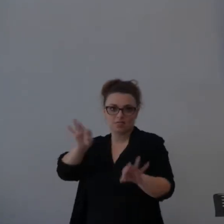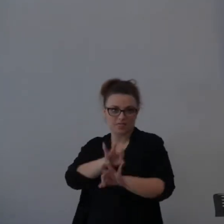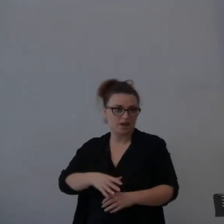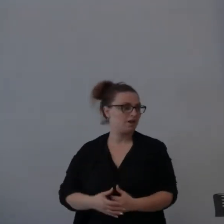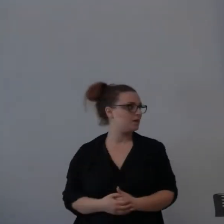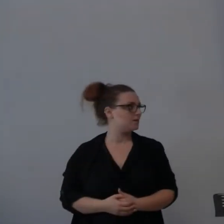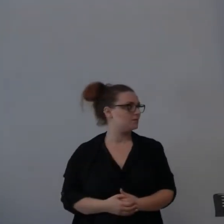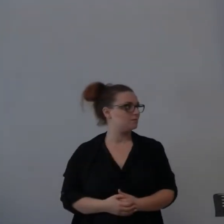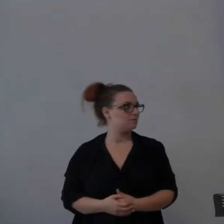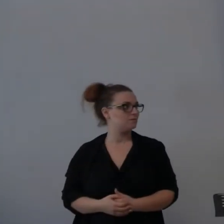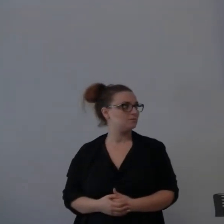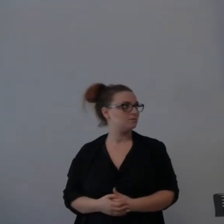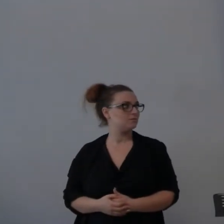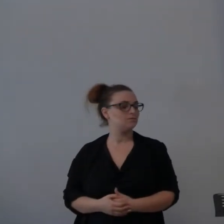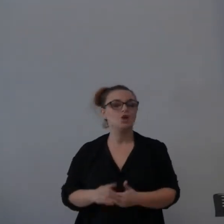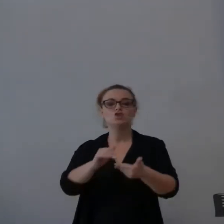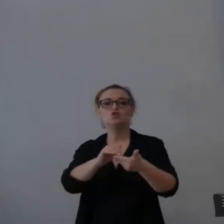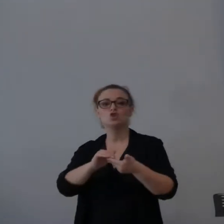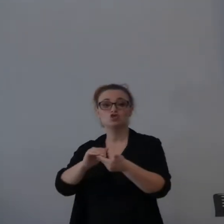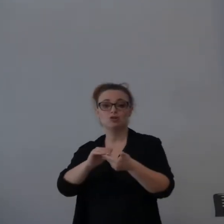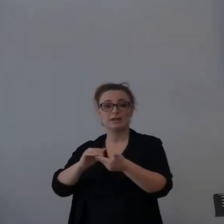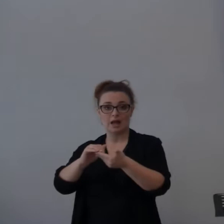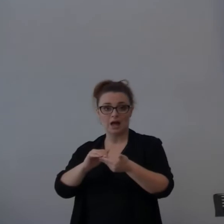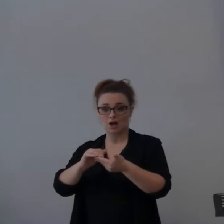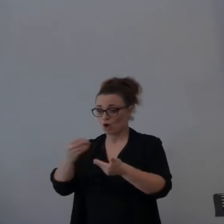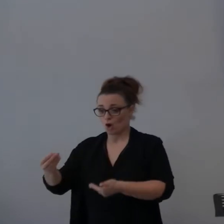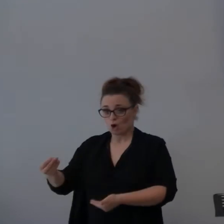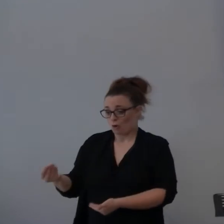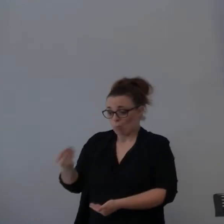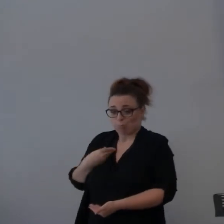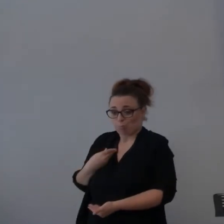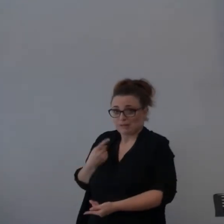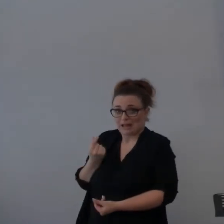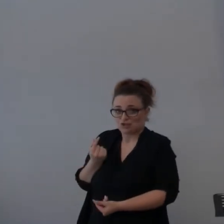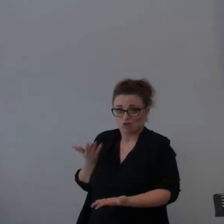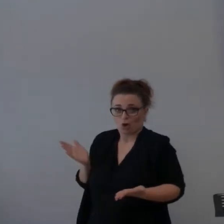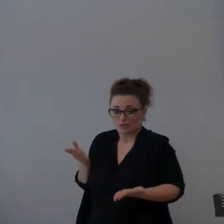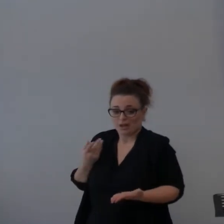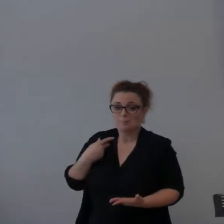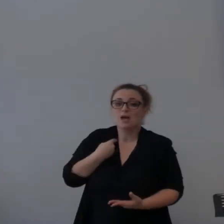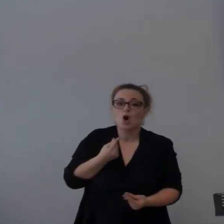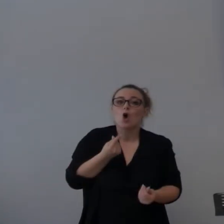La società a essere Roma non mi aiuta a dare da mangiare ai miei bambini.